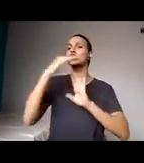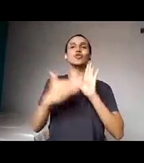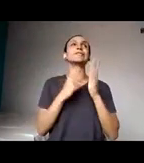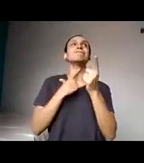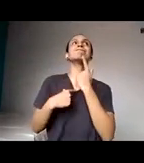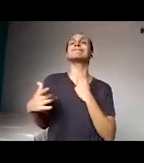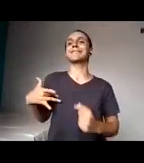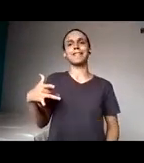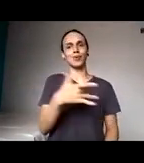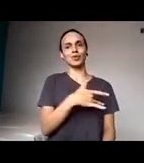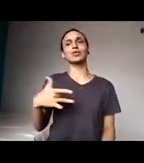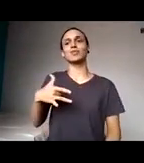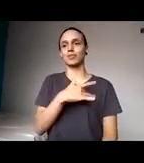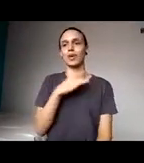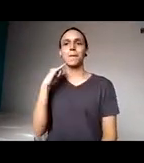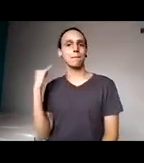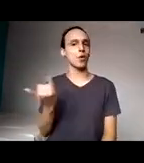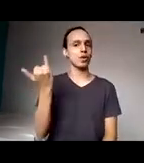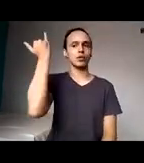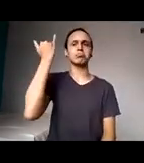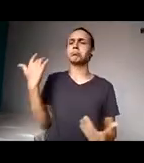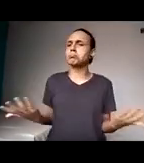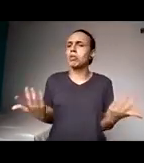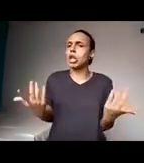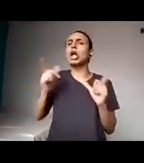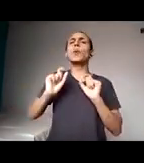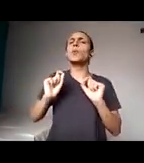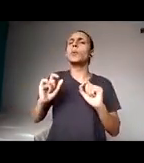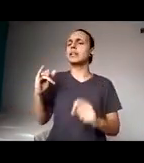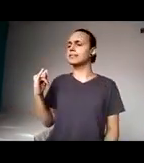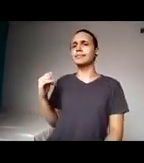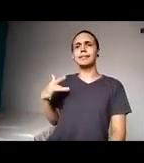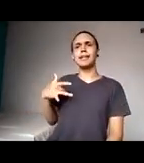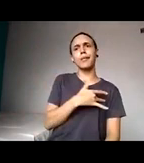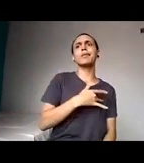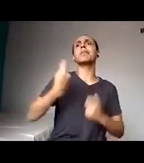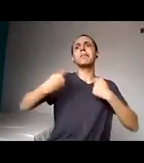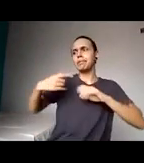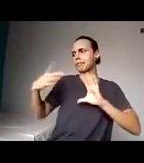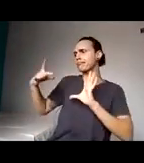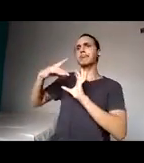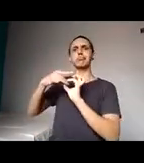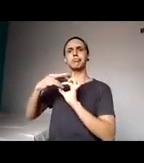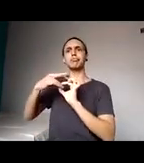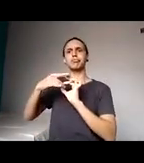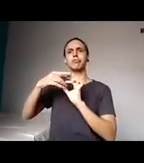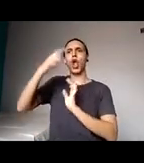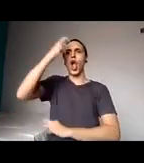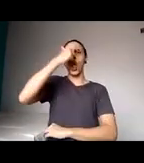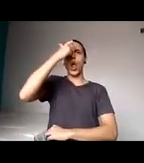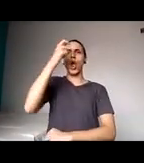passa pelo caminho da consciência. Hoje eu vejo a consciência como um novo